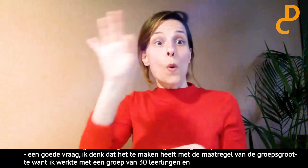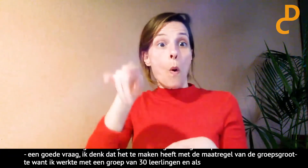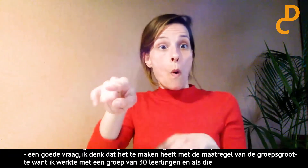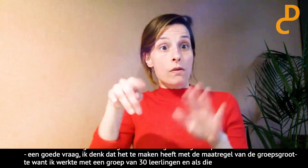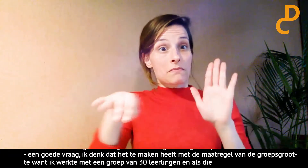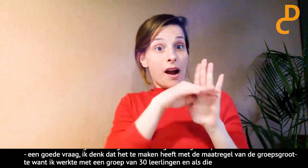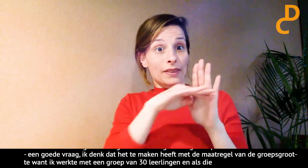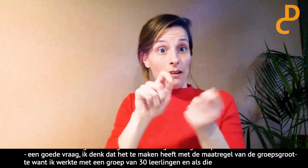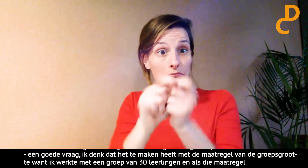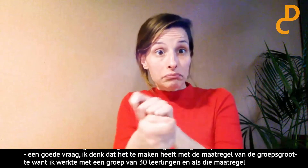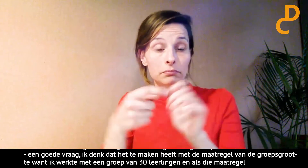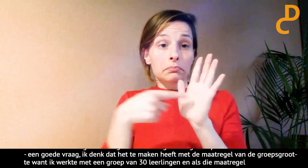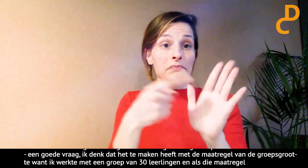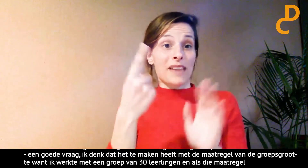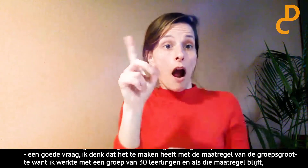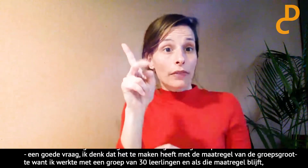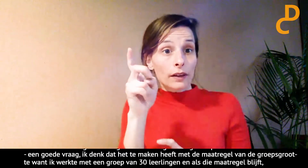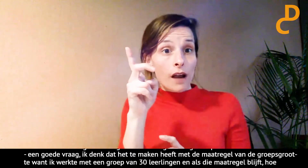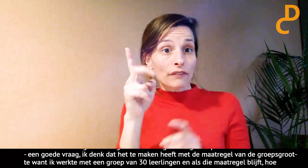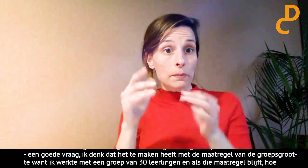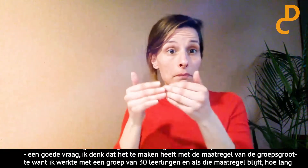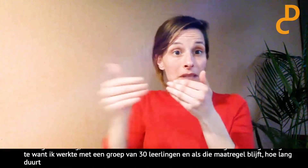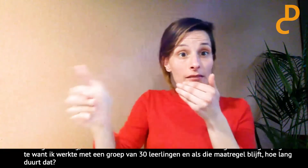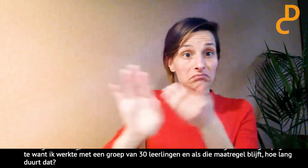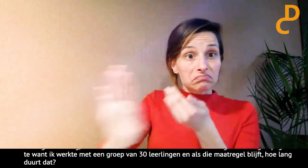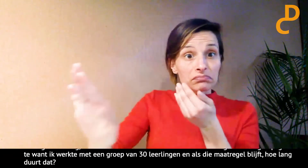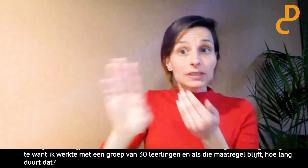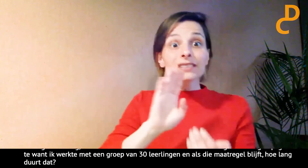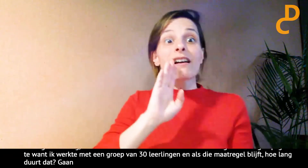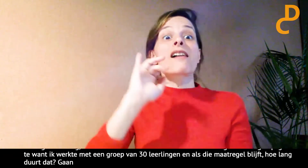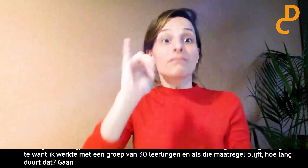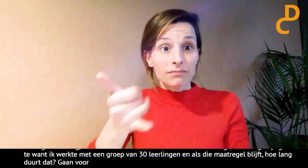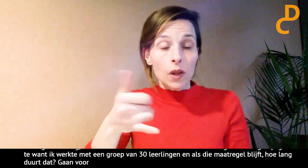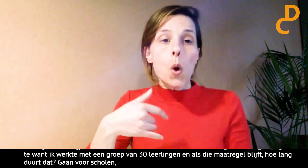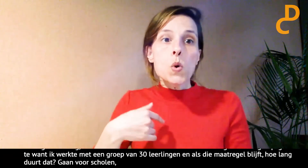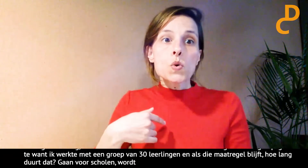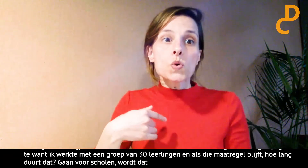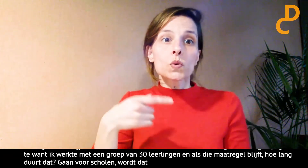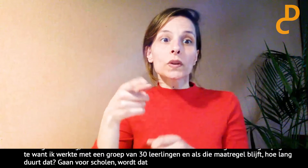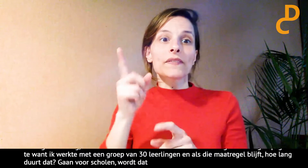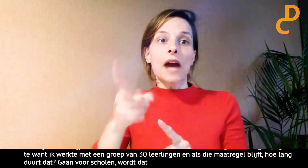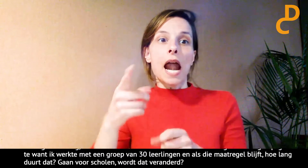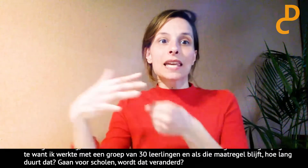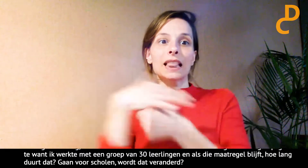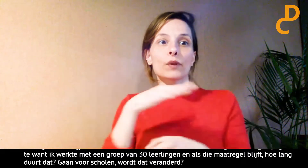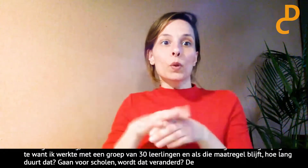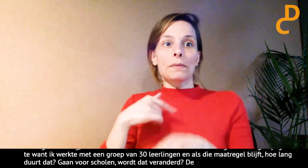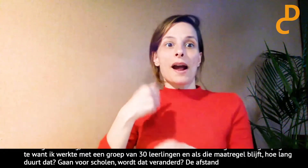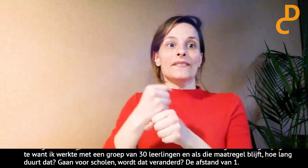lang die maatregel blijft, hè? Voor de scholen wordt dat dan veranderd? De afstand van anderhalve meter? Blijft dat of niet?